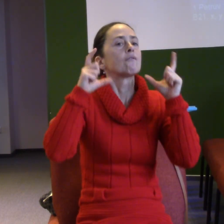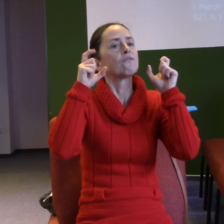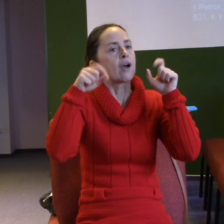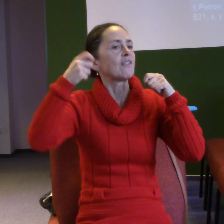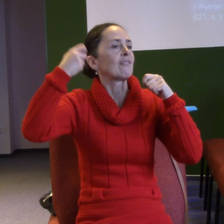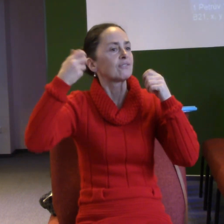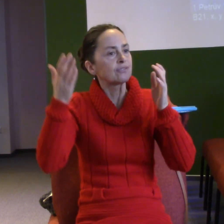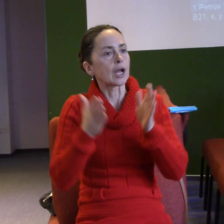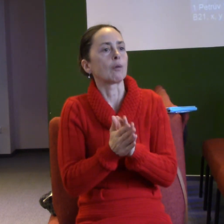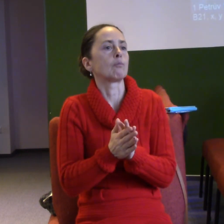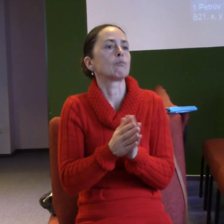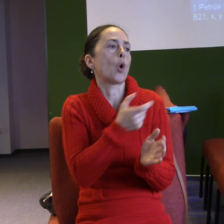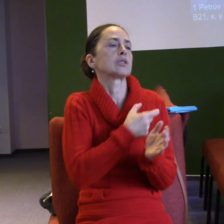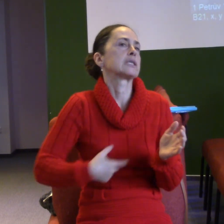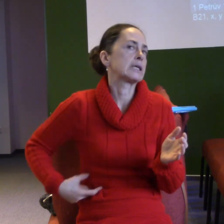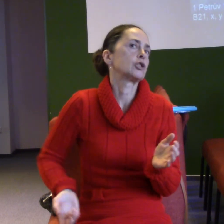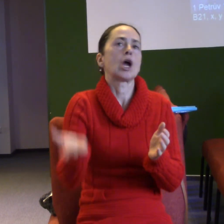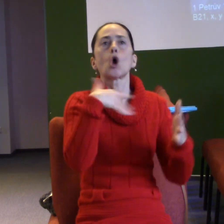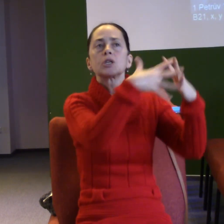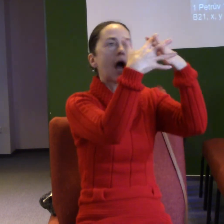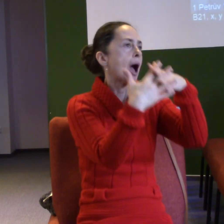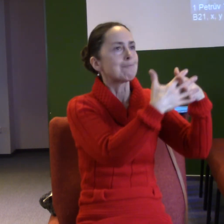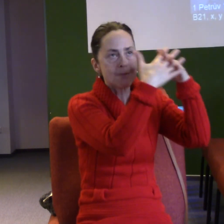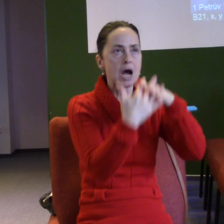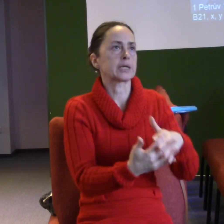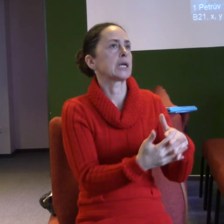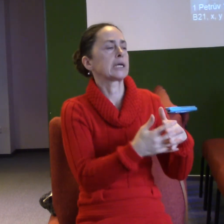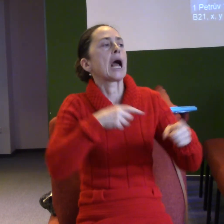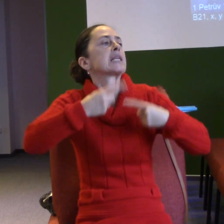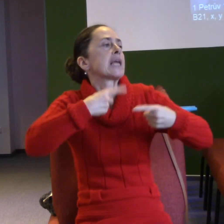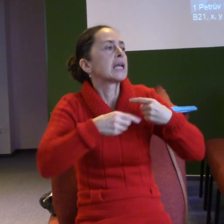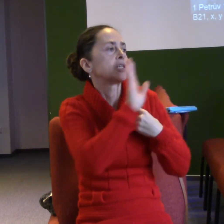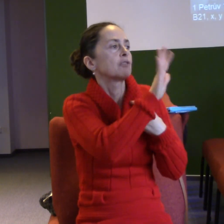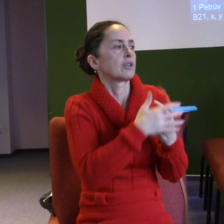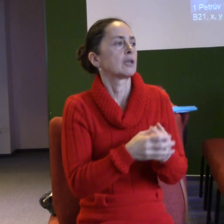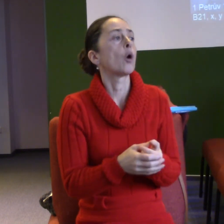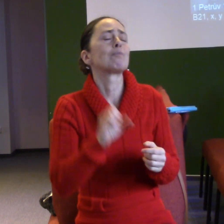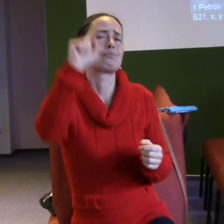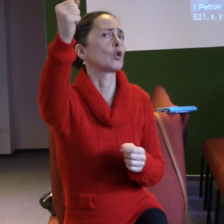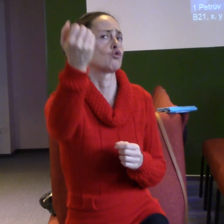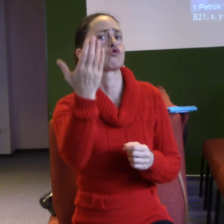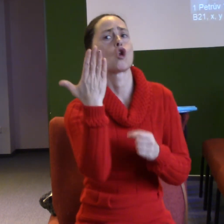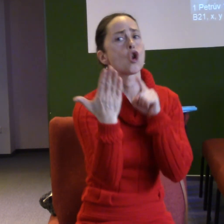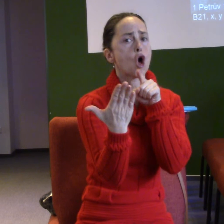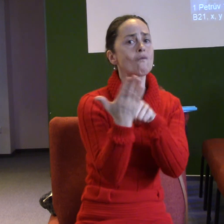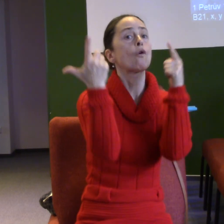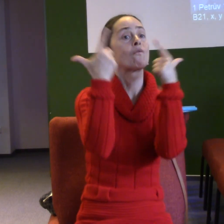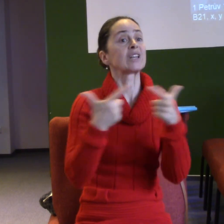důl a všechno je vzhůru nohama, všechno je lepší a jinak. Tady říká Boží slovo, že jsme se stali dědici. Jak jsme se